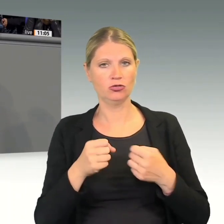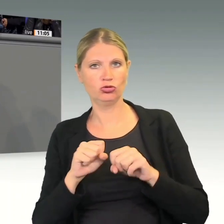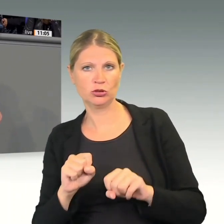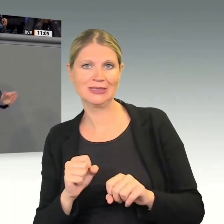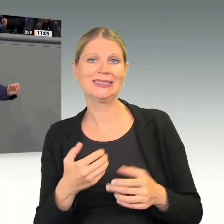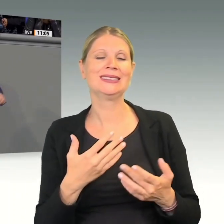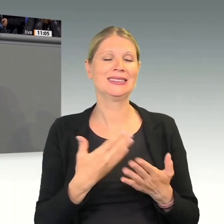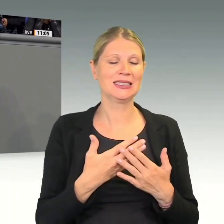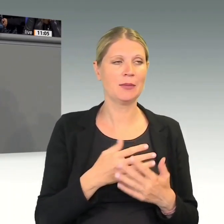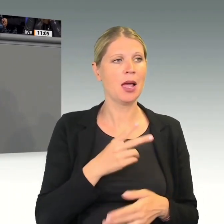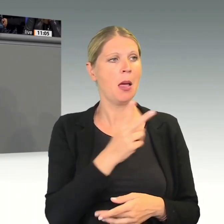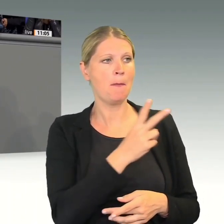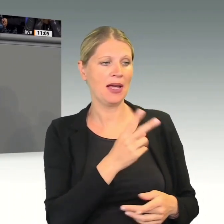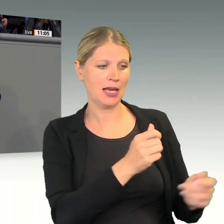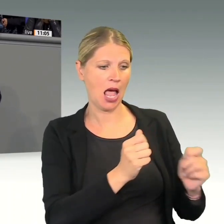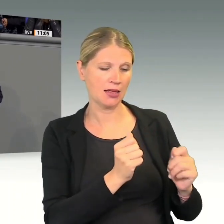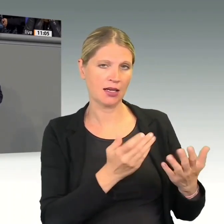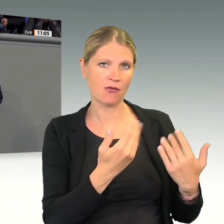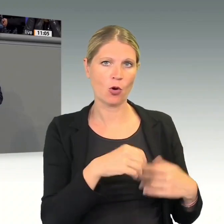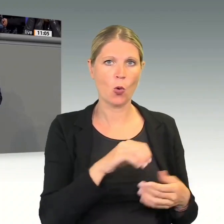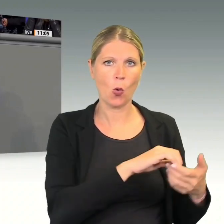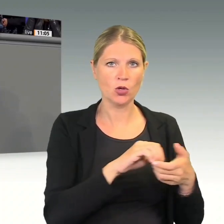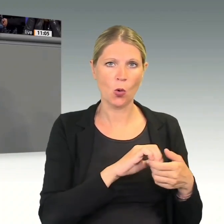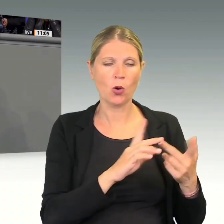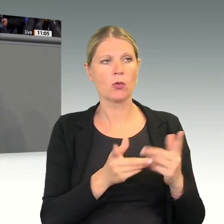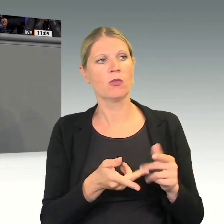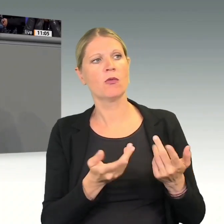und auch von den Linken ab. Vielen herzlichen Dank.